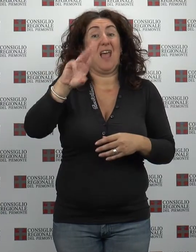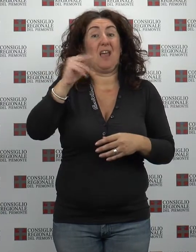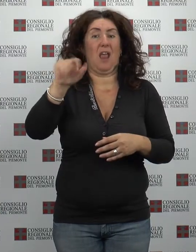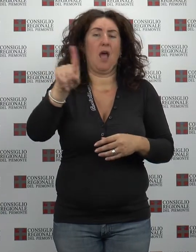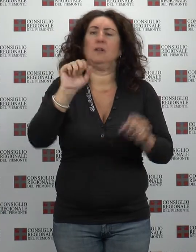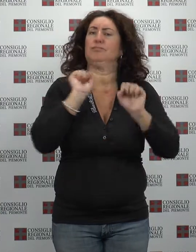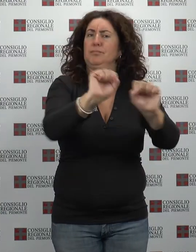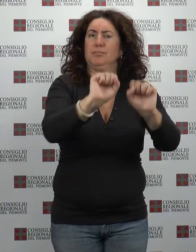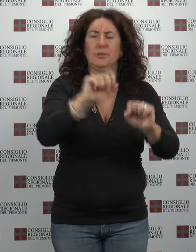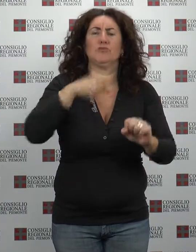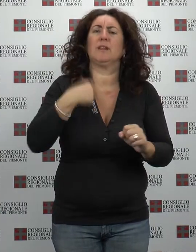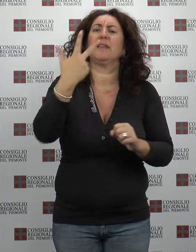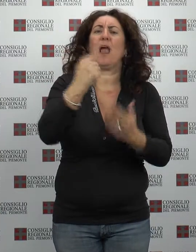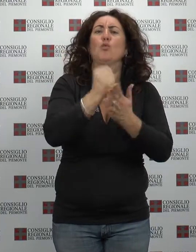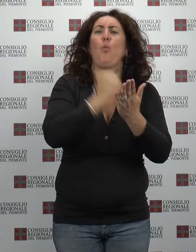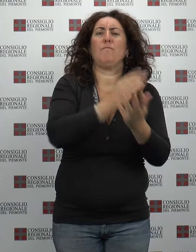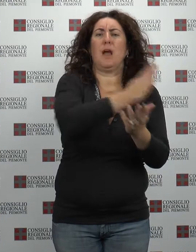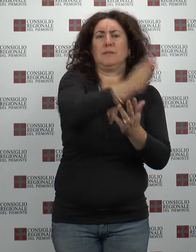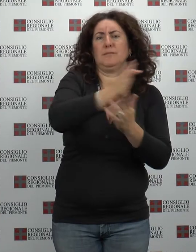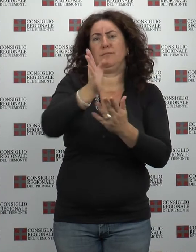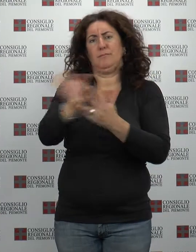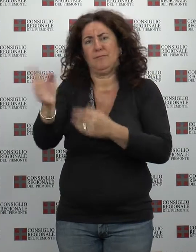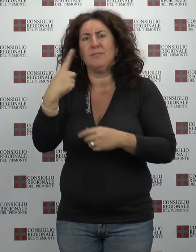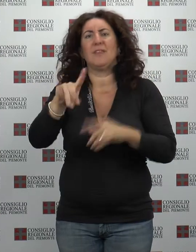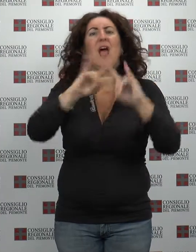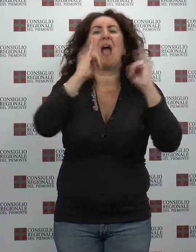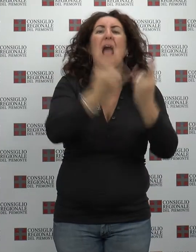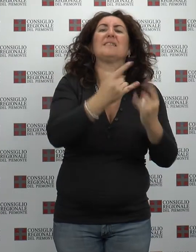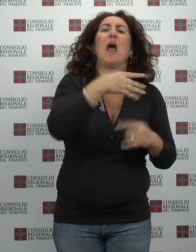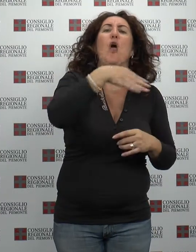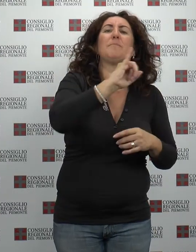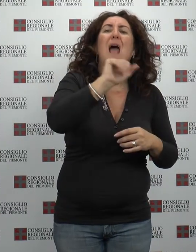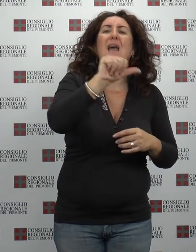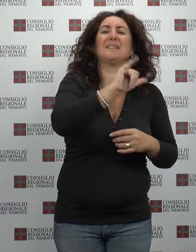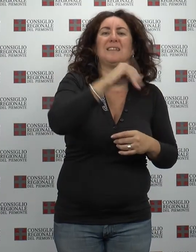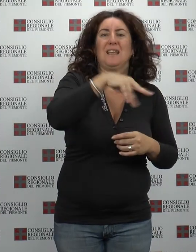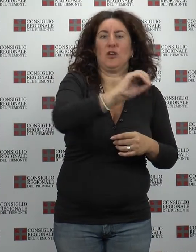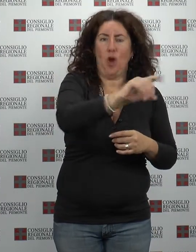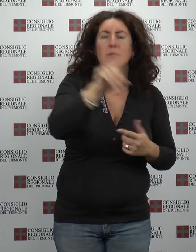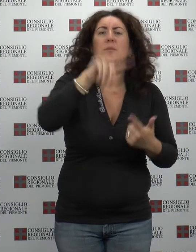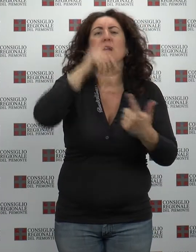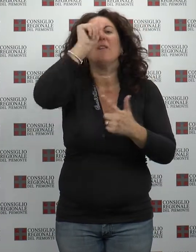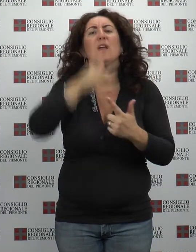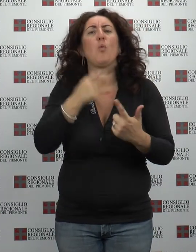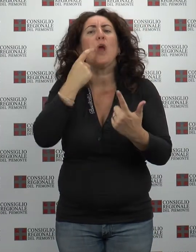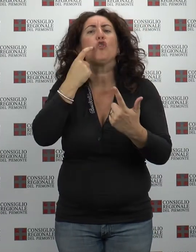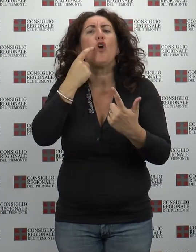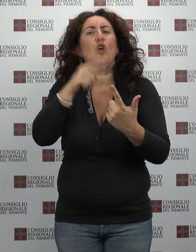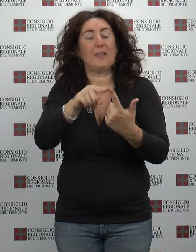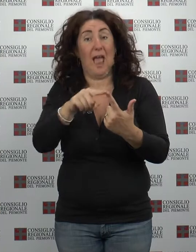rispettivamente sul riutilizzo sociale del Castello di Miasino, sulla figura degli odontotecnici e sulla trasparenza dei fondi